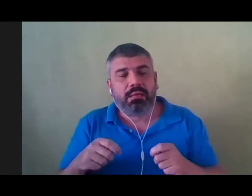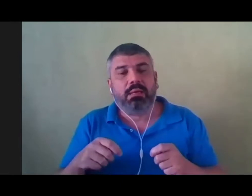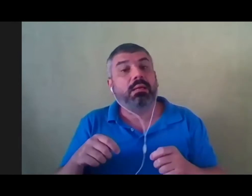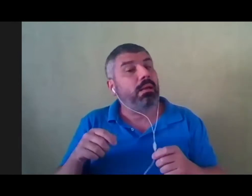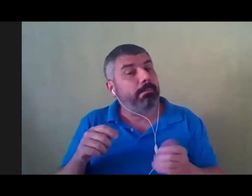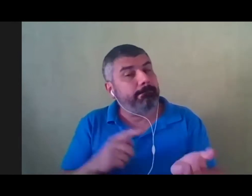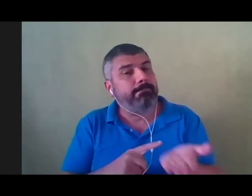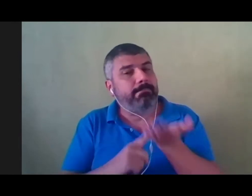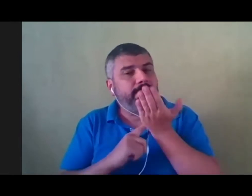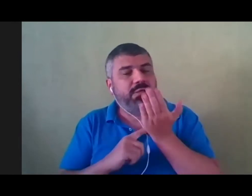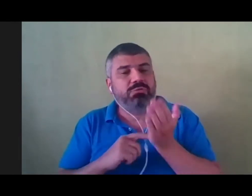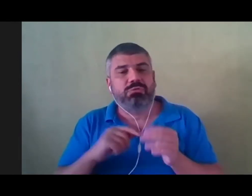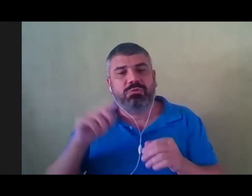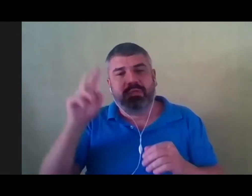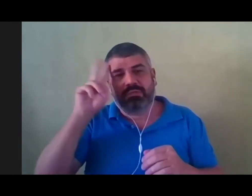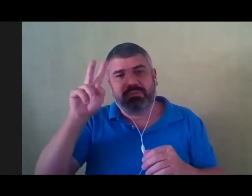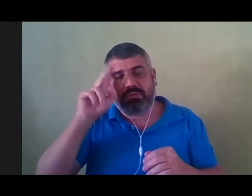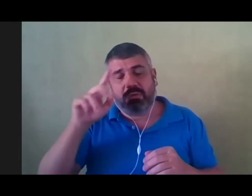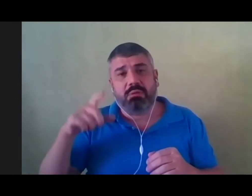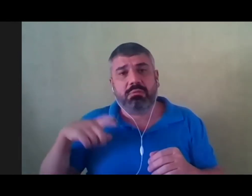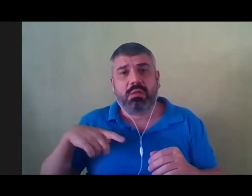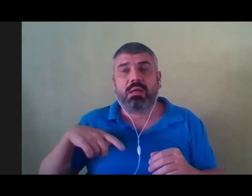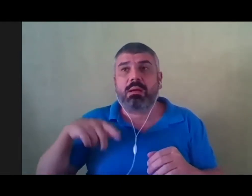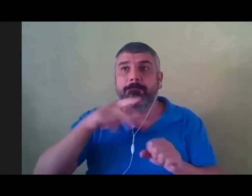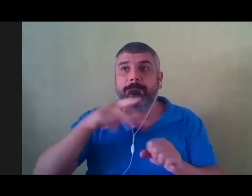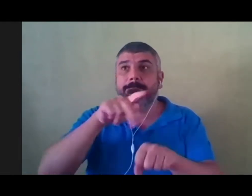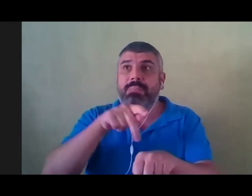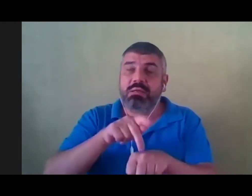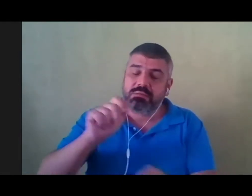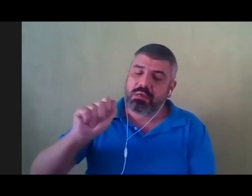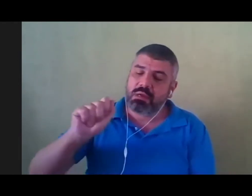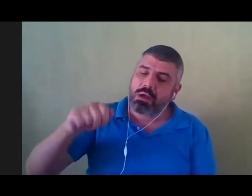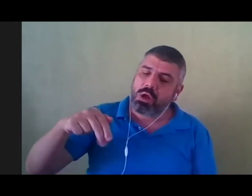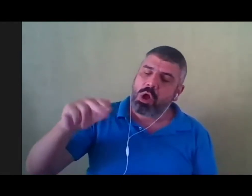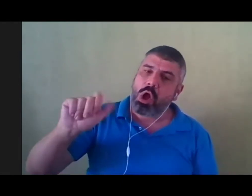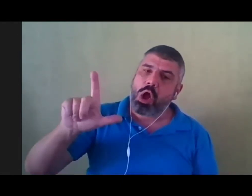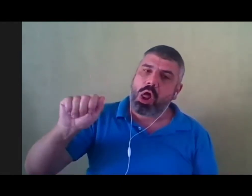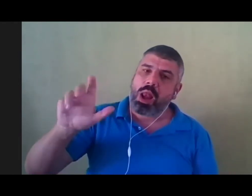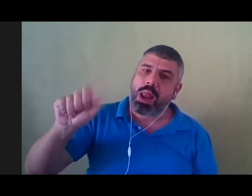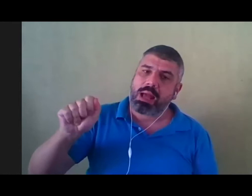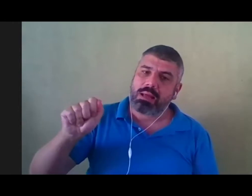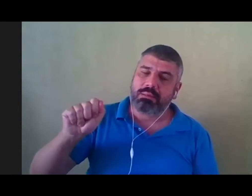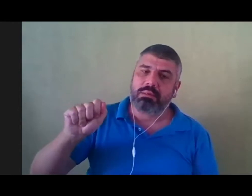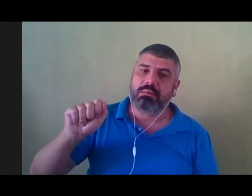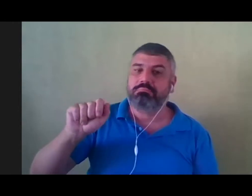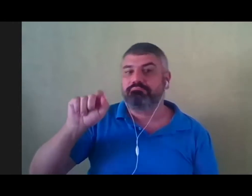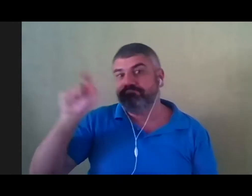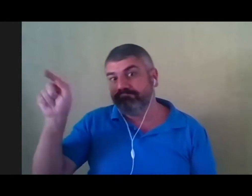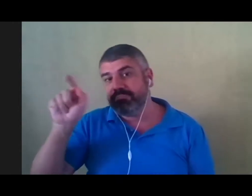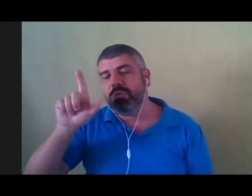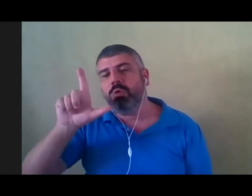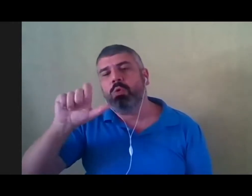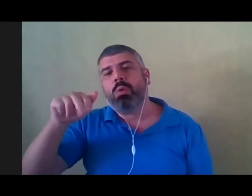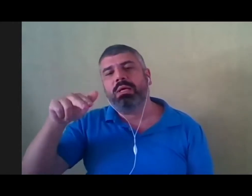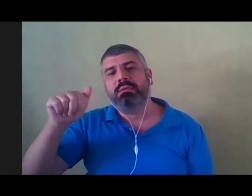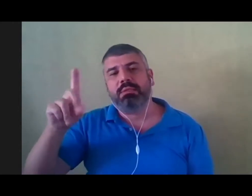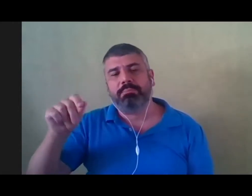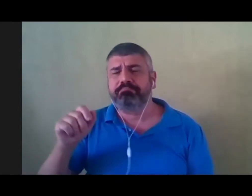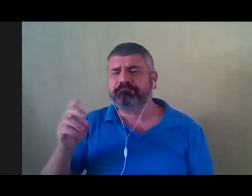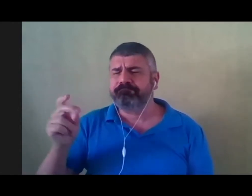veio de Angola, Luanda. Dizem que há muito tempo atrás